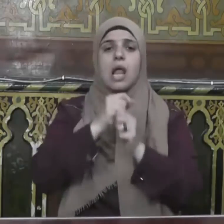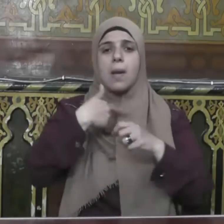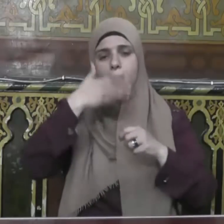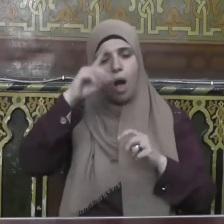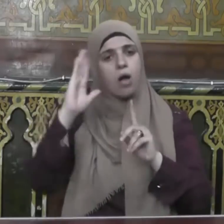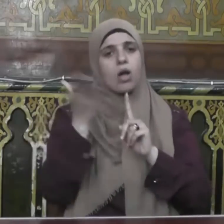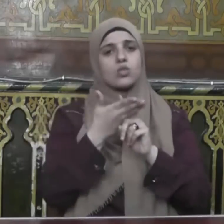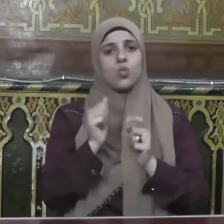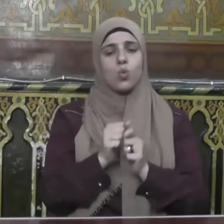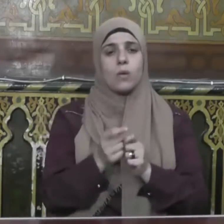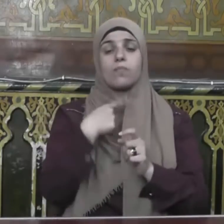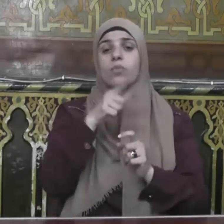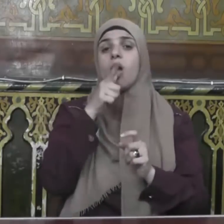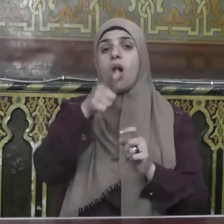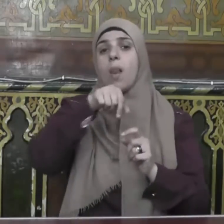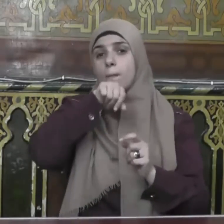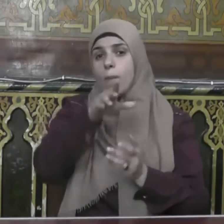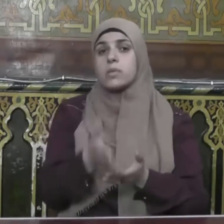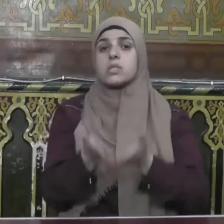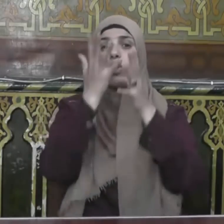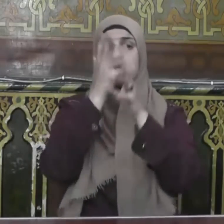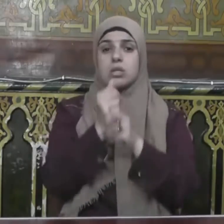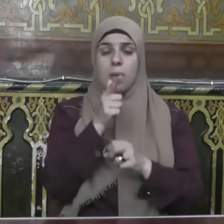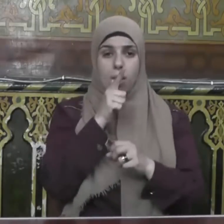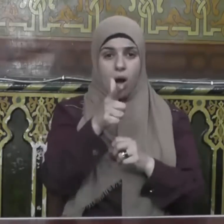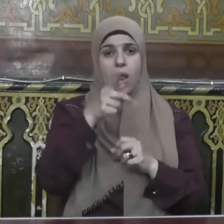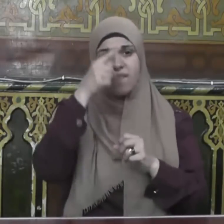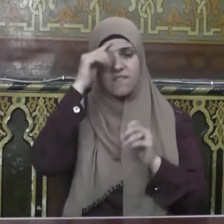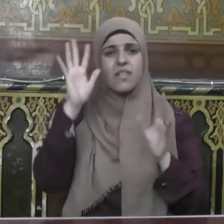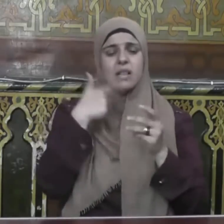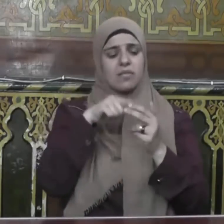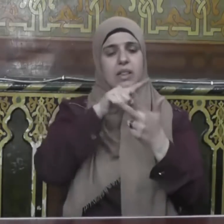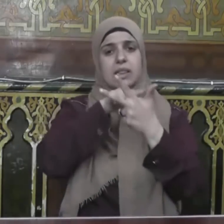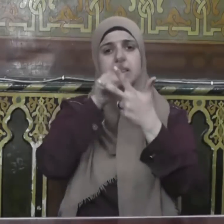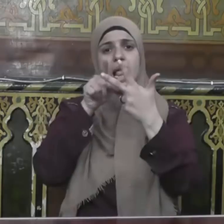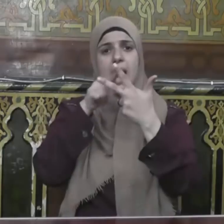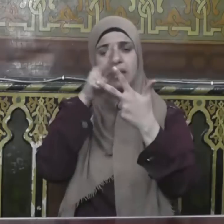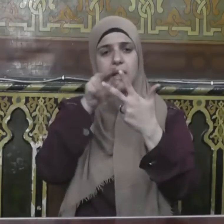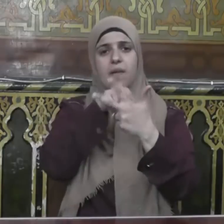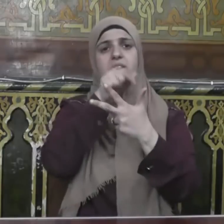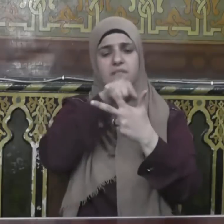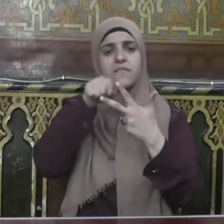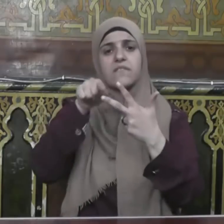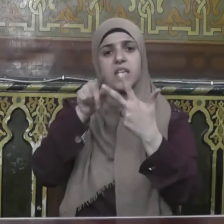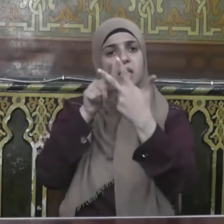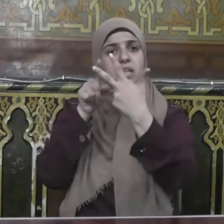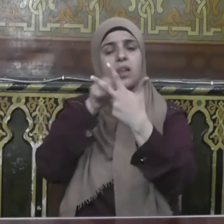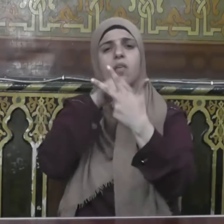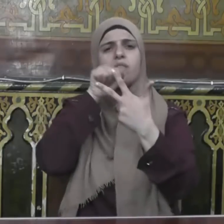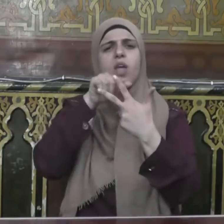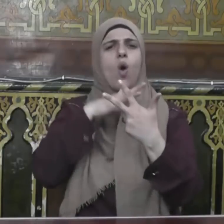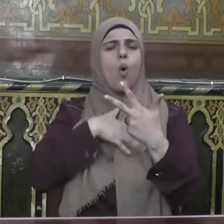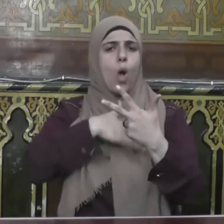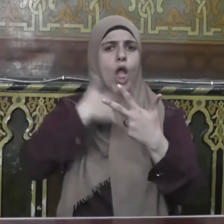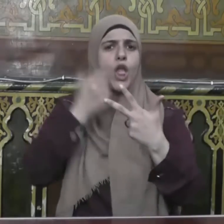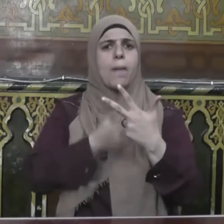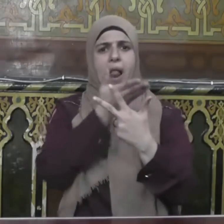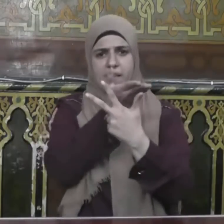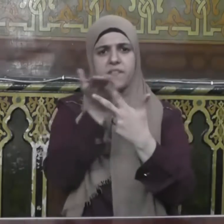وقال صلى الله عليه وسلم ثلاث من كن فيه واجد بهن حلاوة الإيمان أن يكون